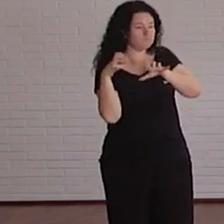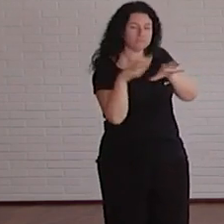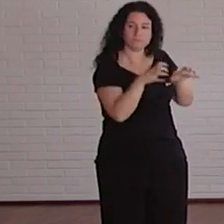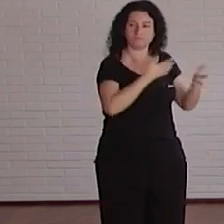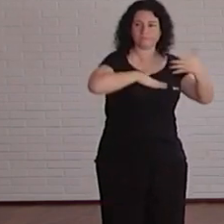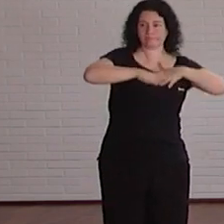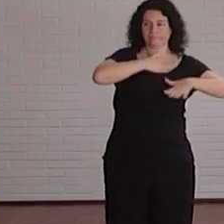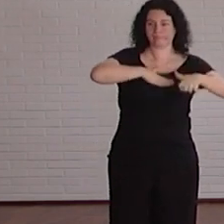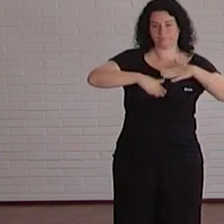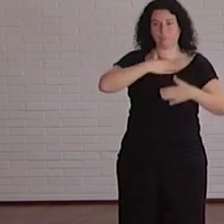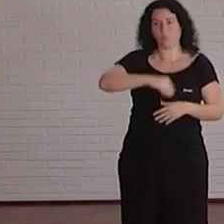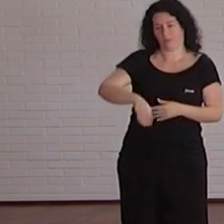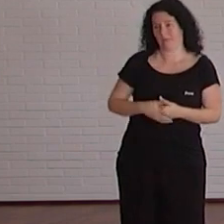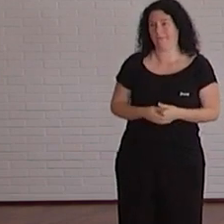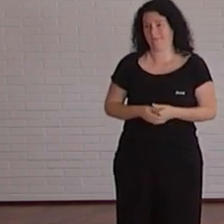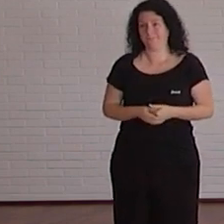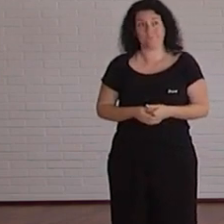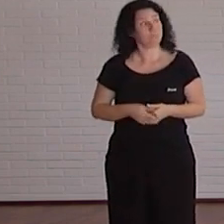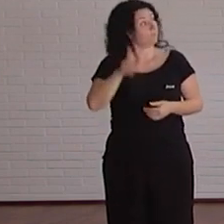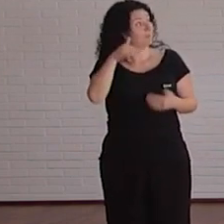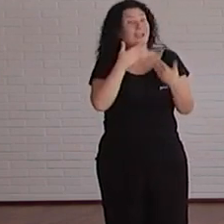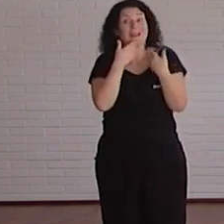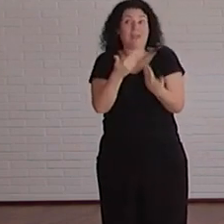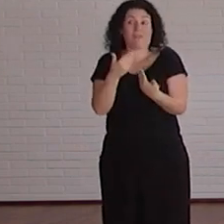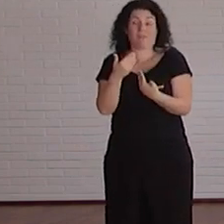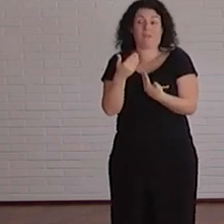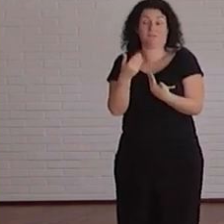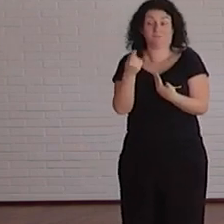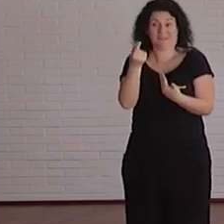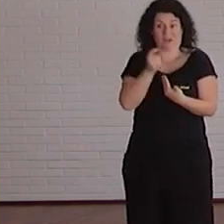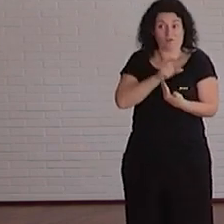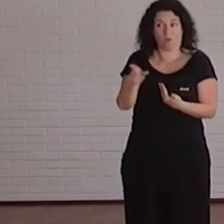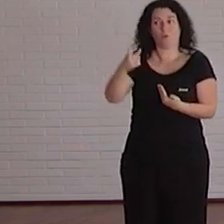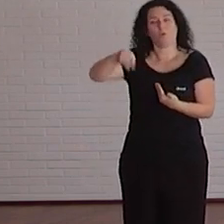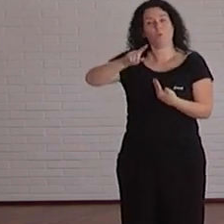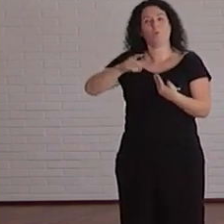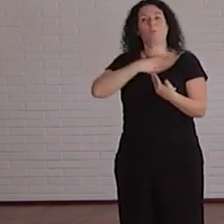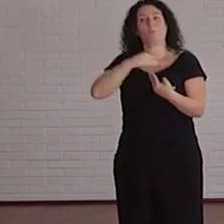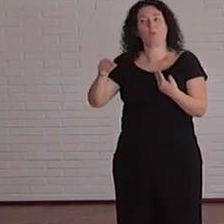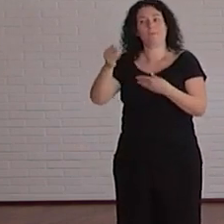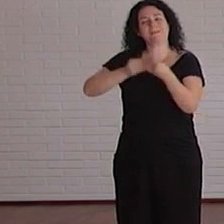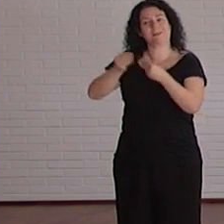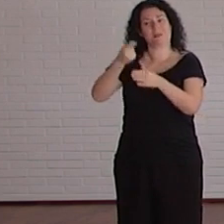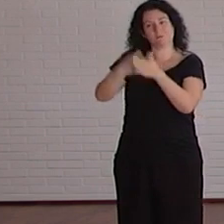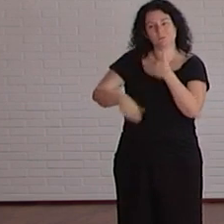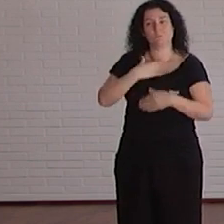disponemos y gracias a los fondos de este proyecto han podido comprar material en el cual hemos asesorado